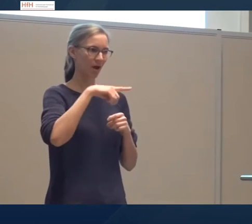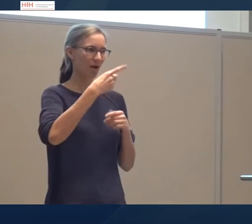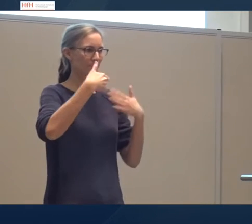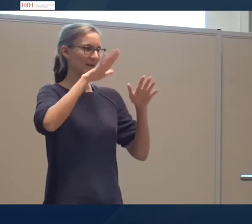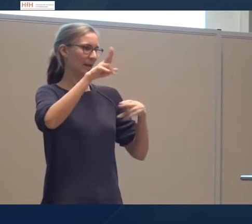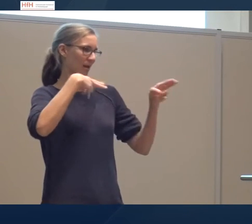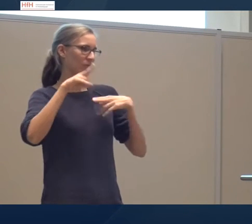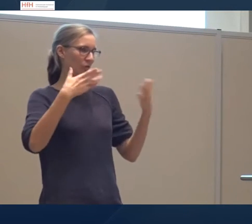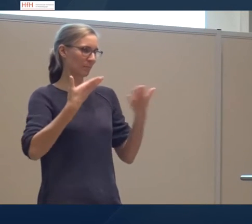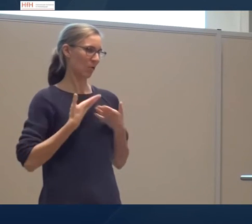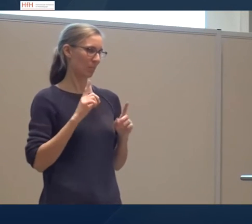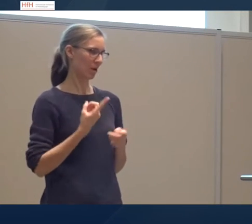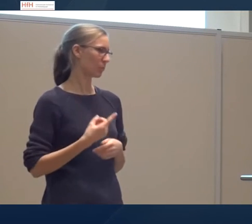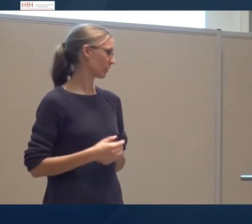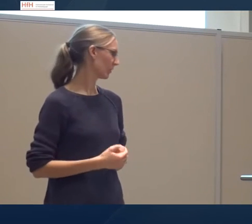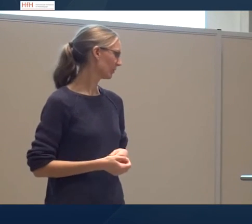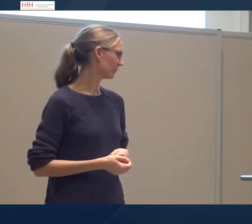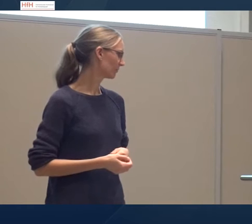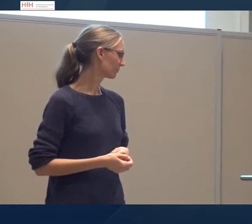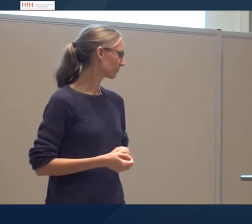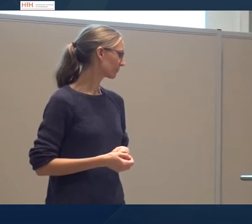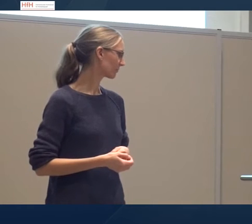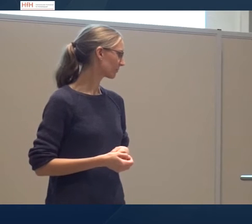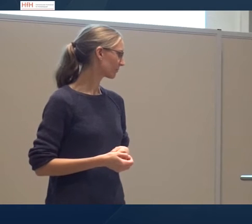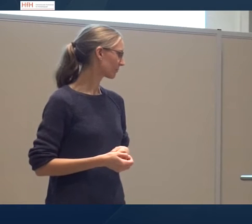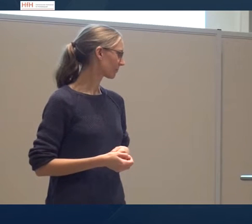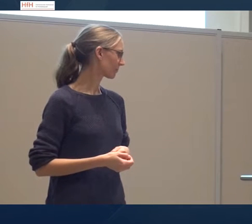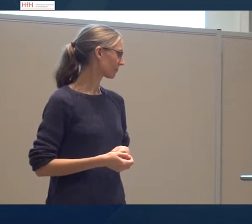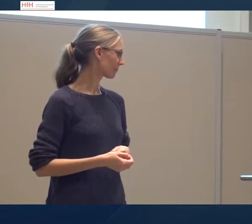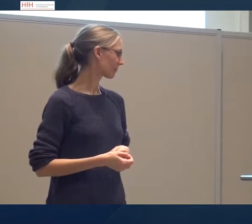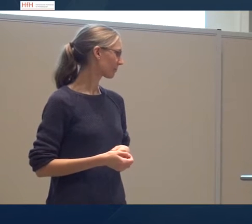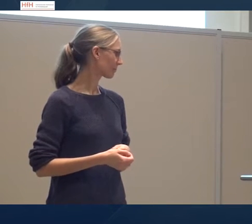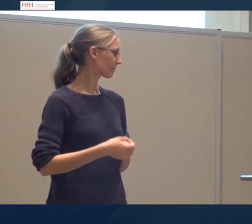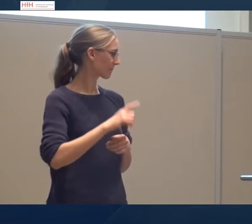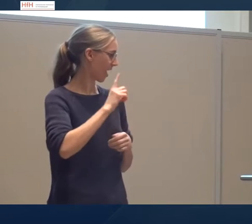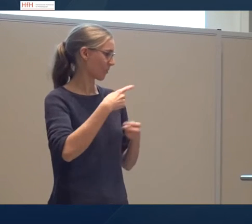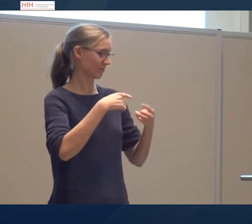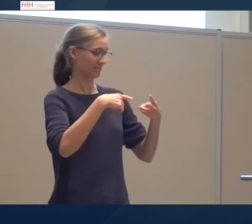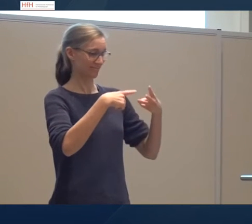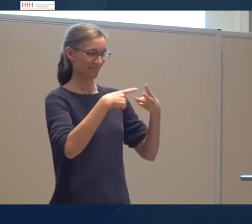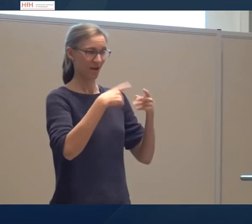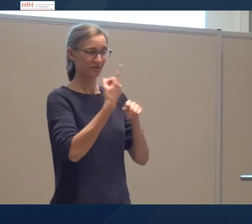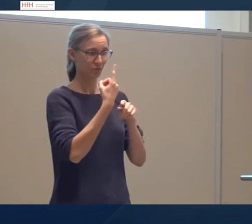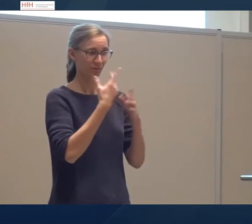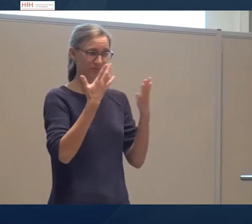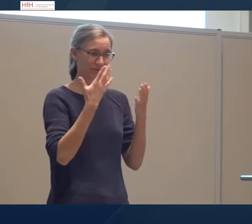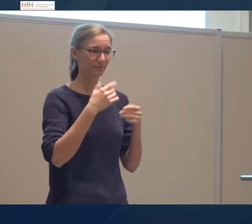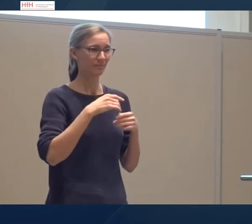und wie wir vorgehen möchten, wirklich transparent erklärt und verstanden wurde. Es brauchte auch so ein